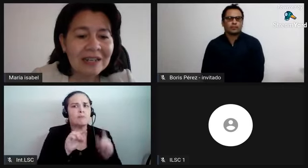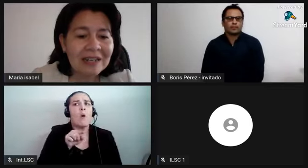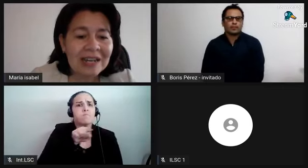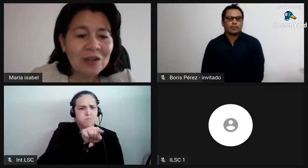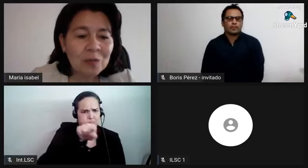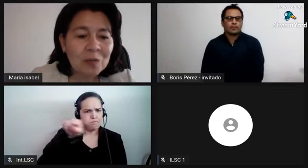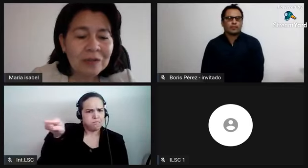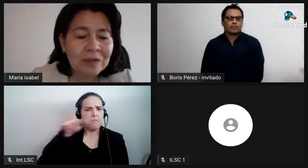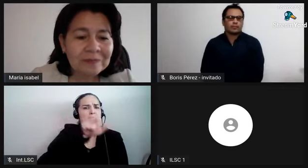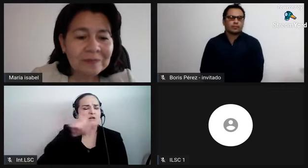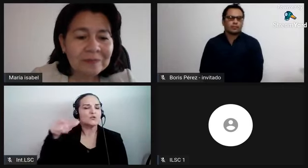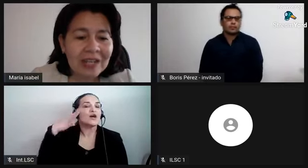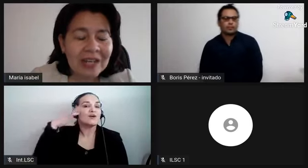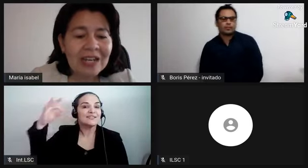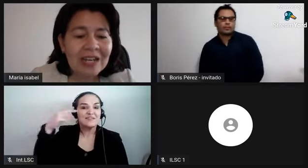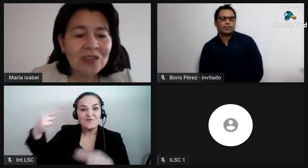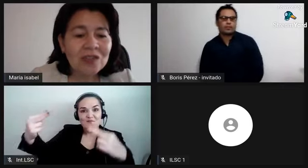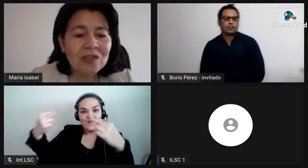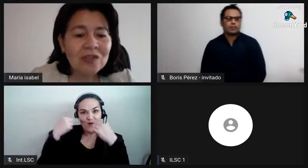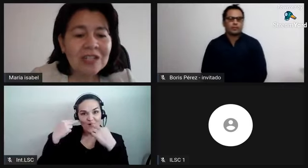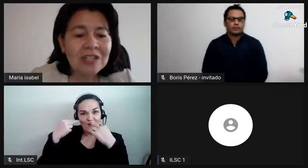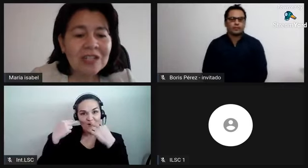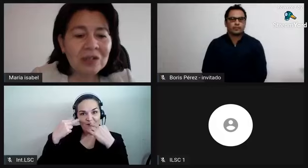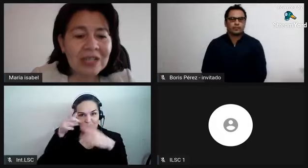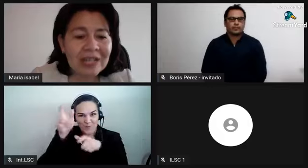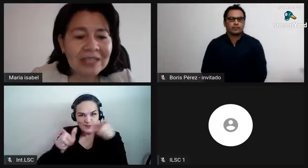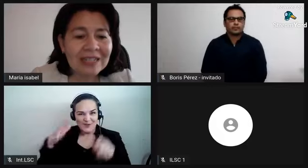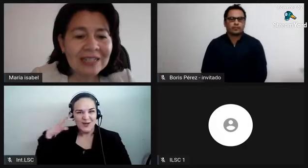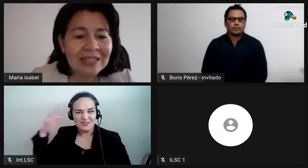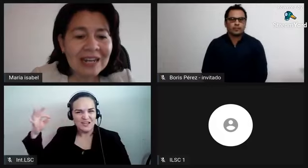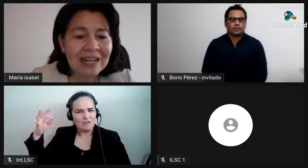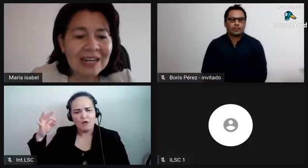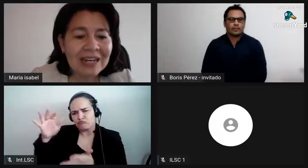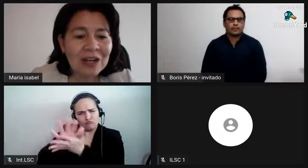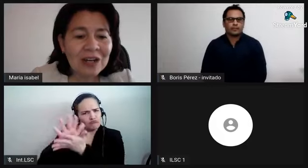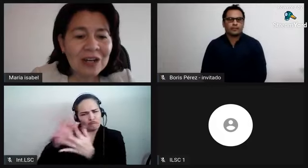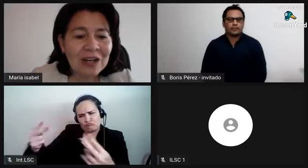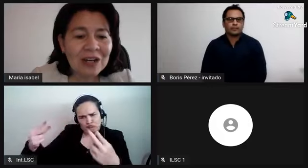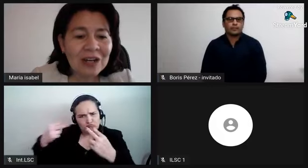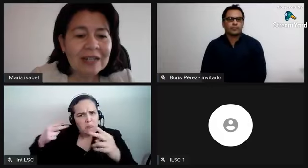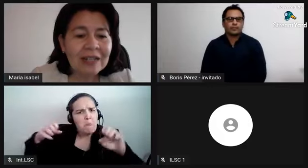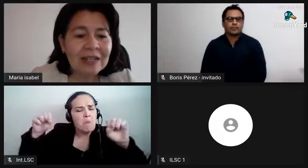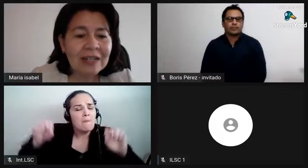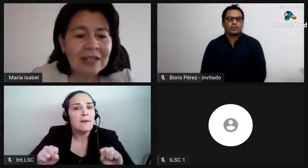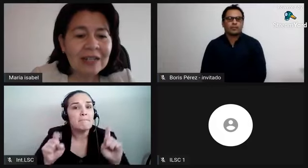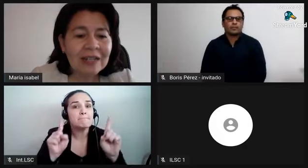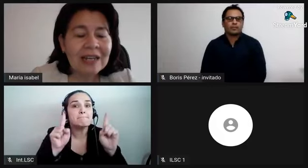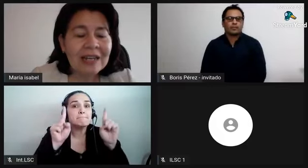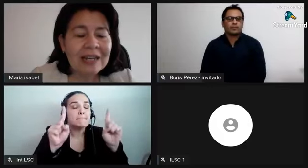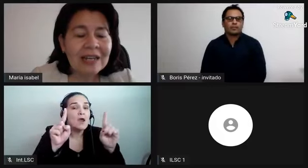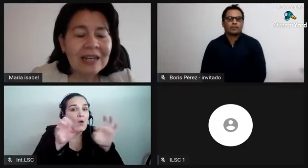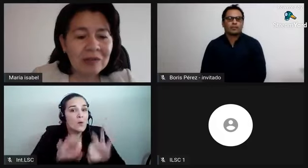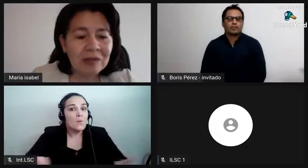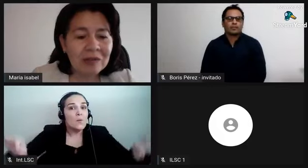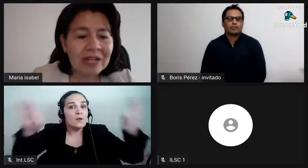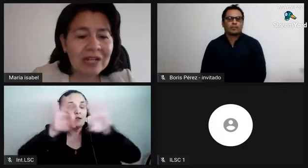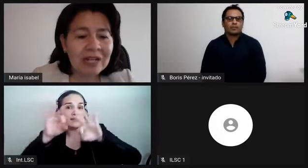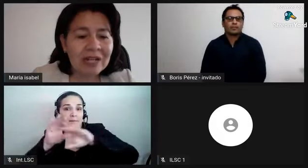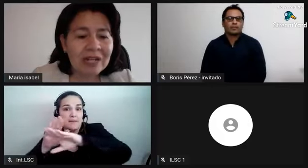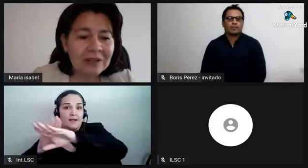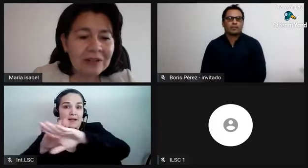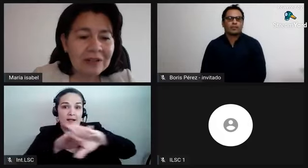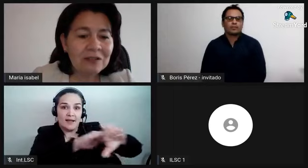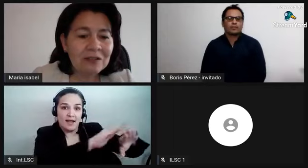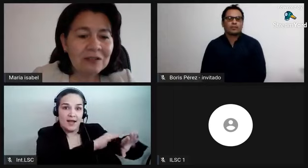siguen este este grupo entonces importante que tengan en cuenta que la